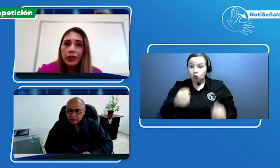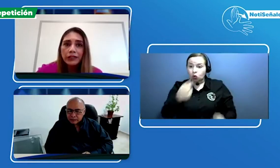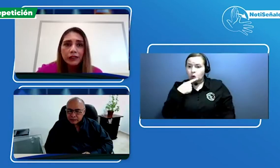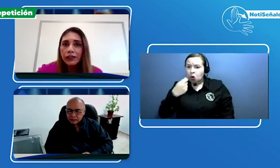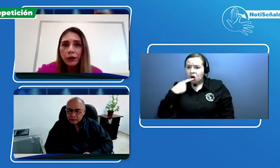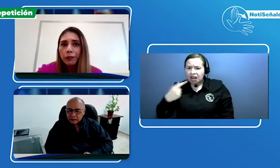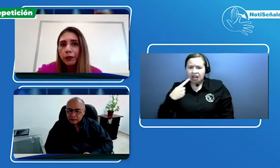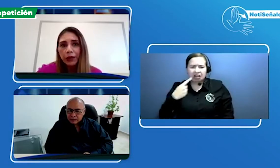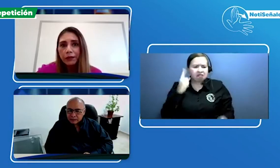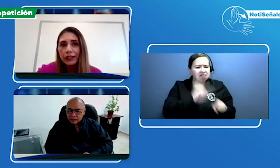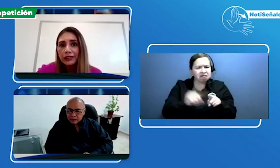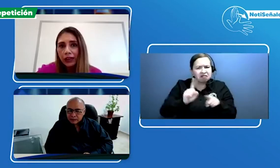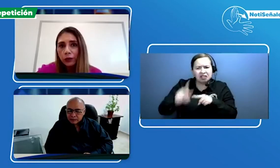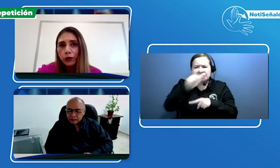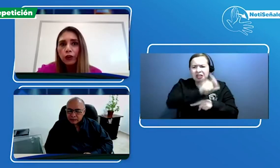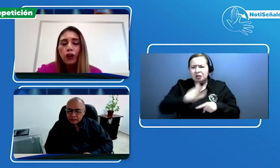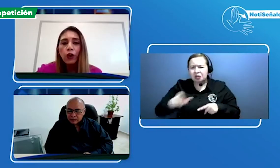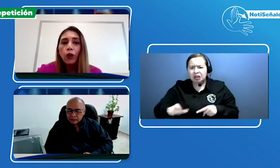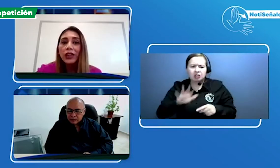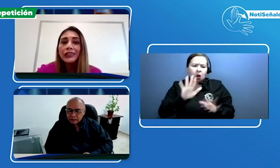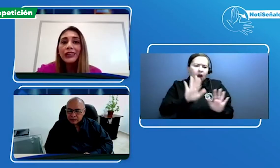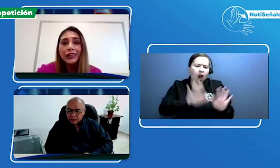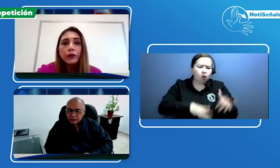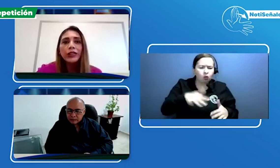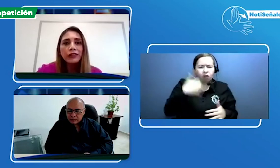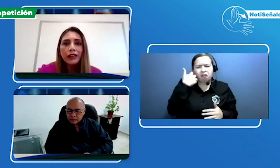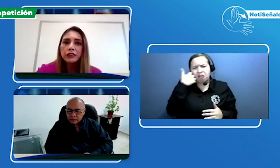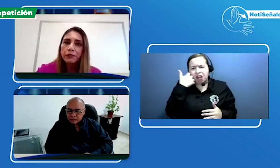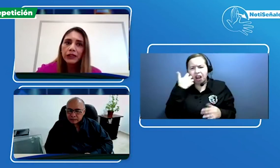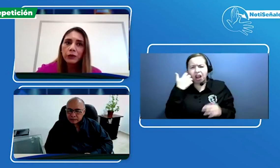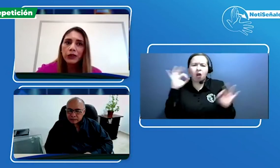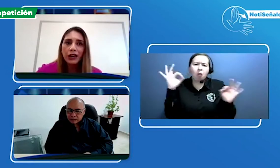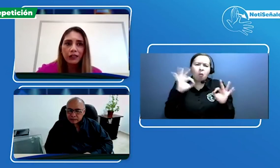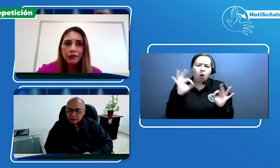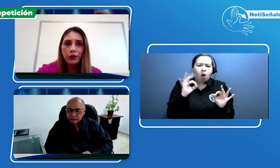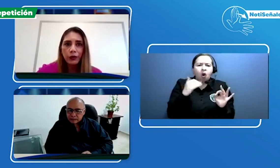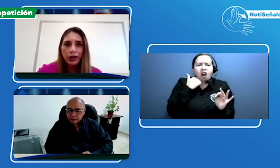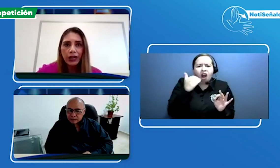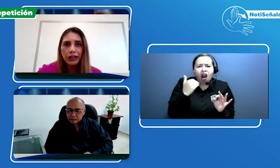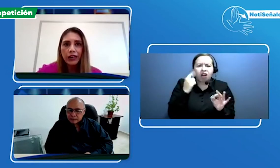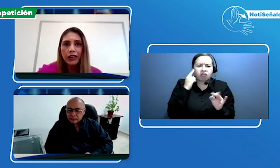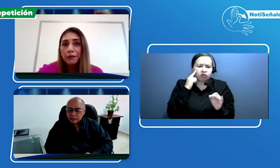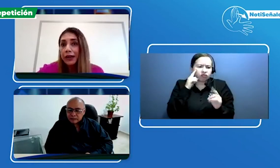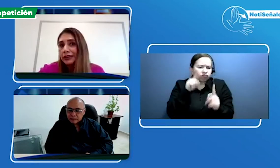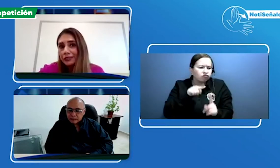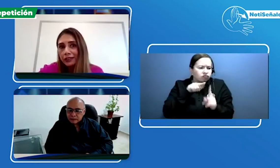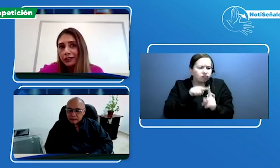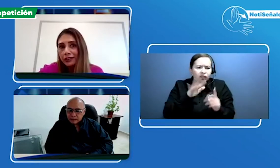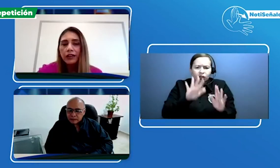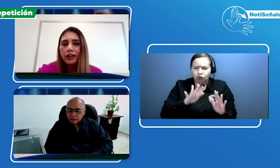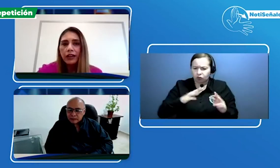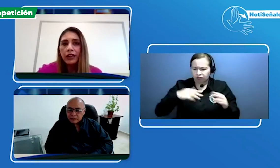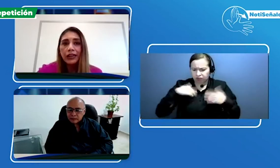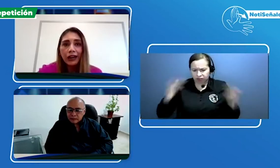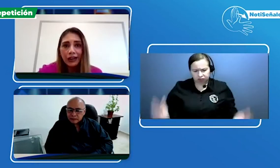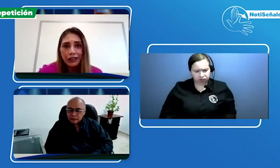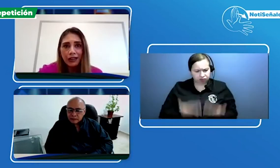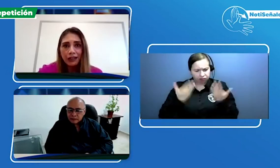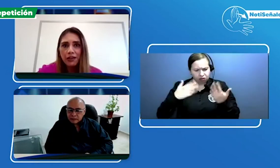que tienen un problema de salud o que tienen un interés particular de mejorar el bienestar y la calidad de